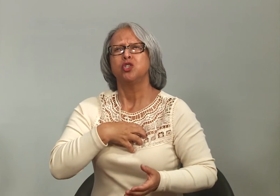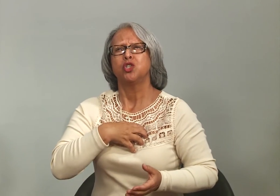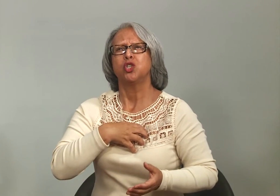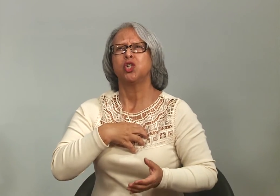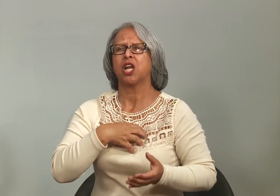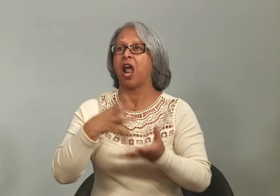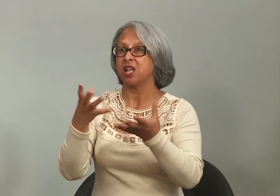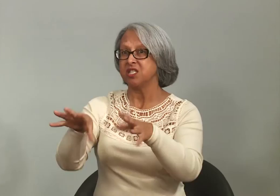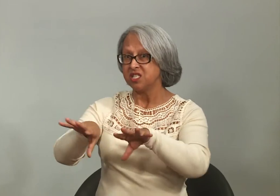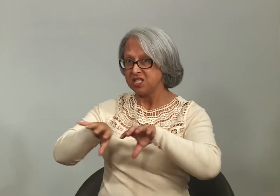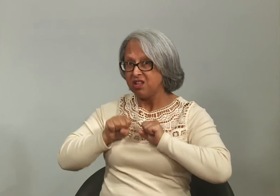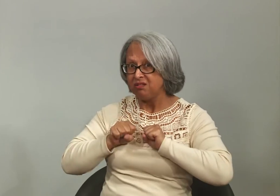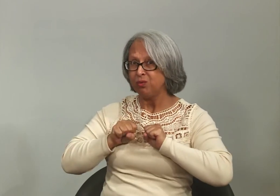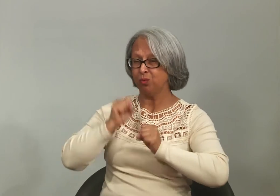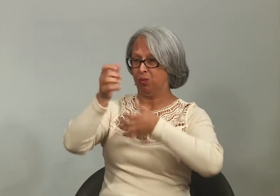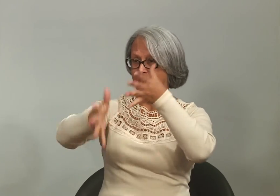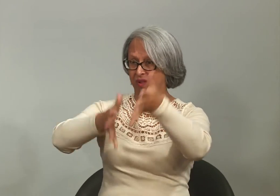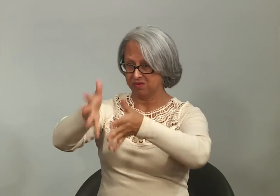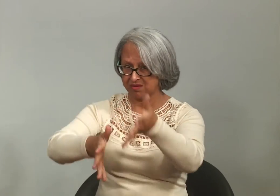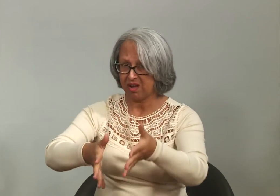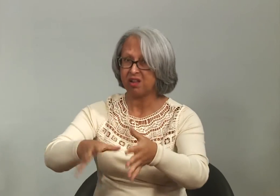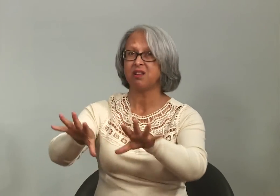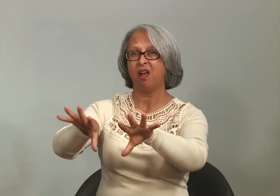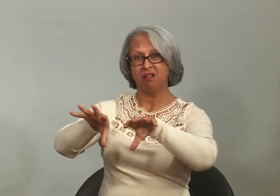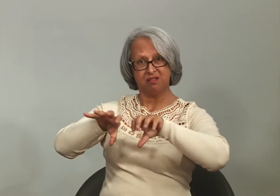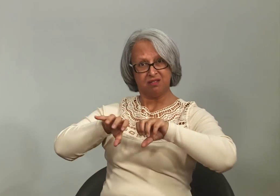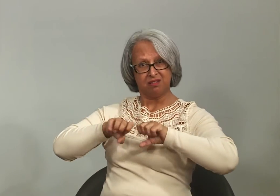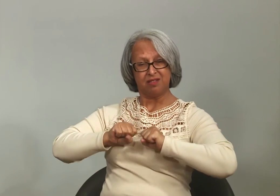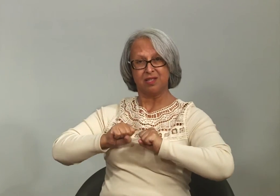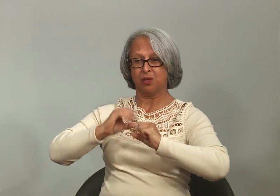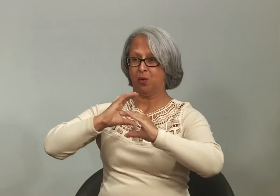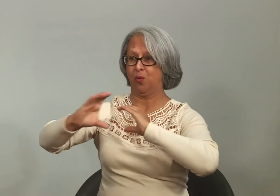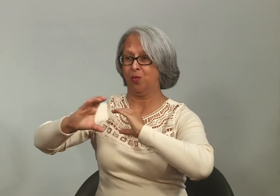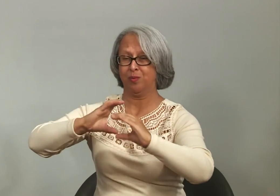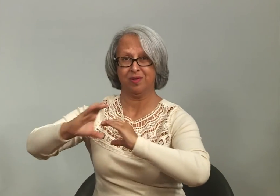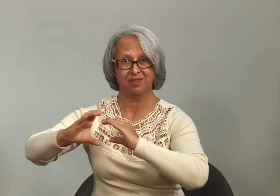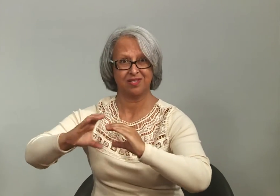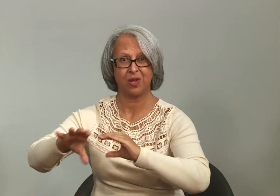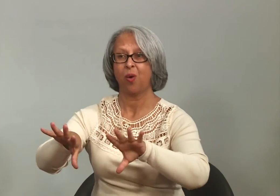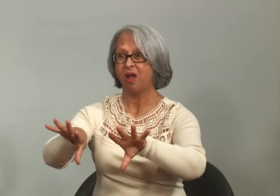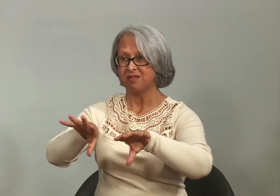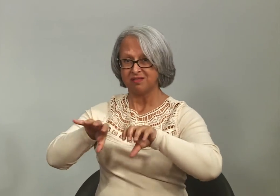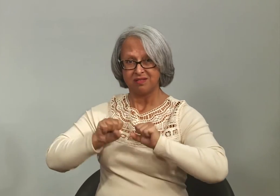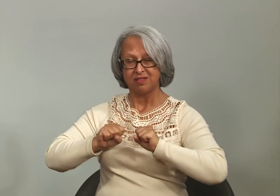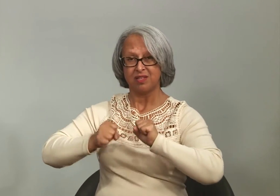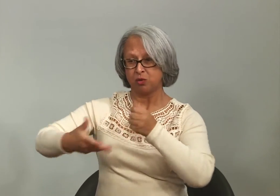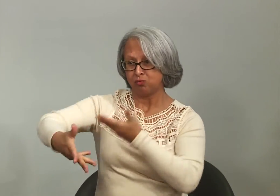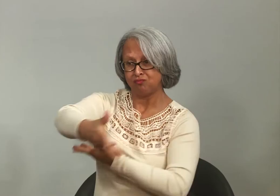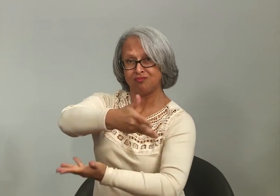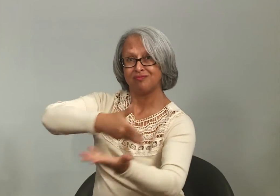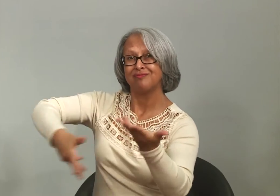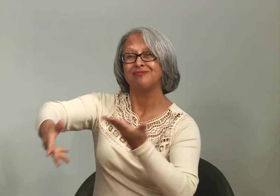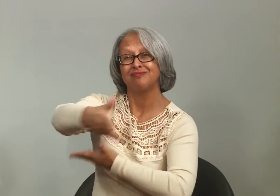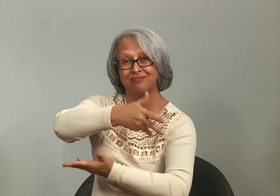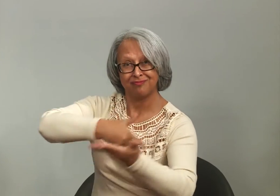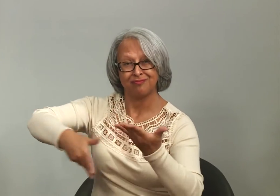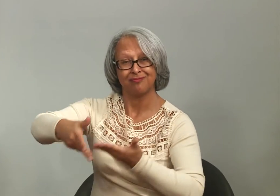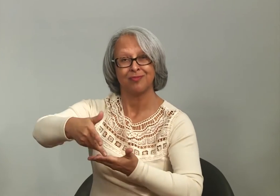sentir feliz naquele ambiente, aceitando a língua de sinais, aceitando a comunicação, aceitando a língua de